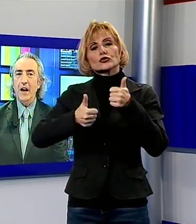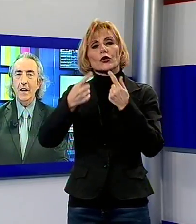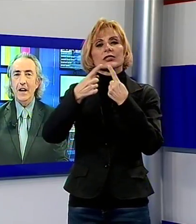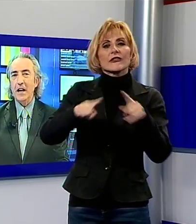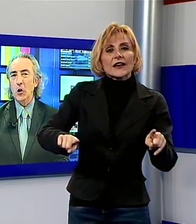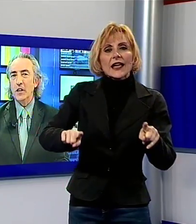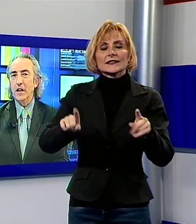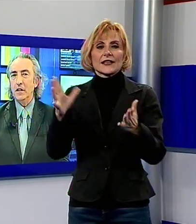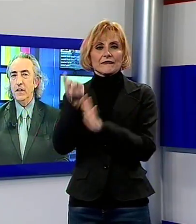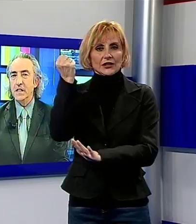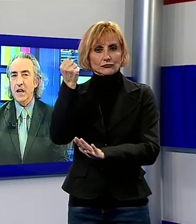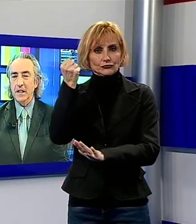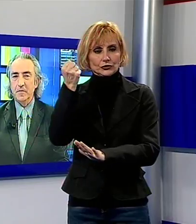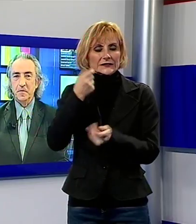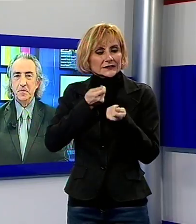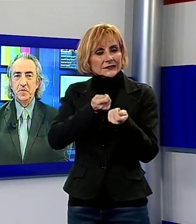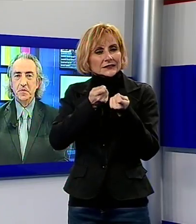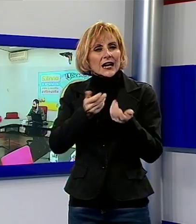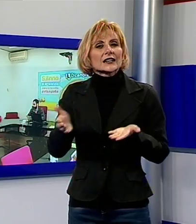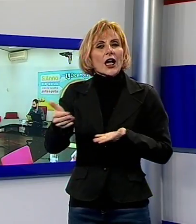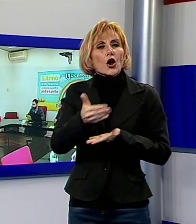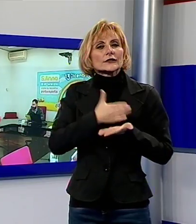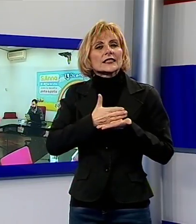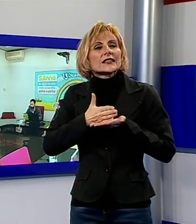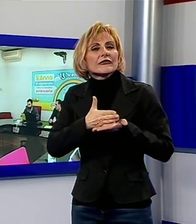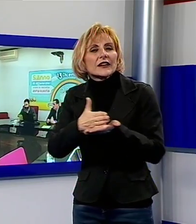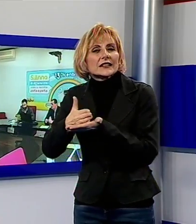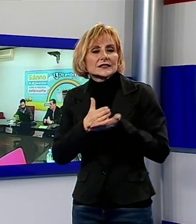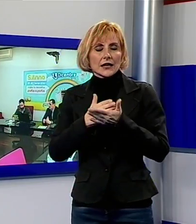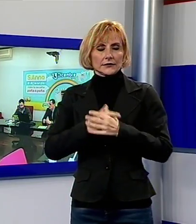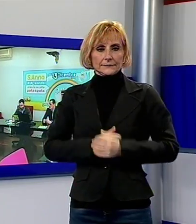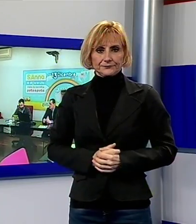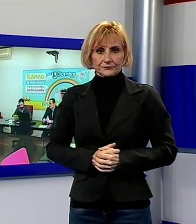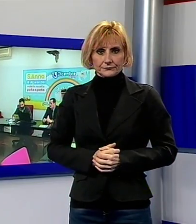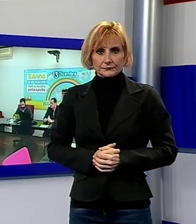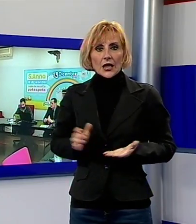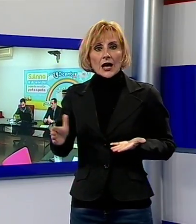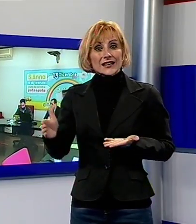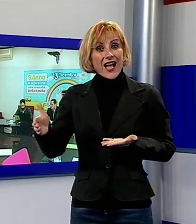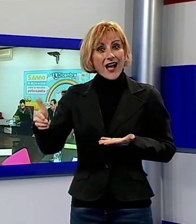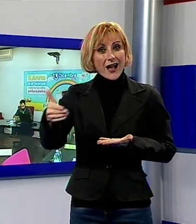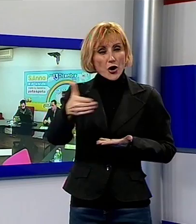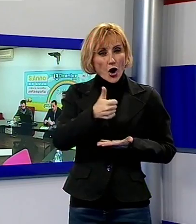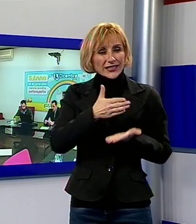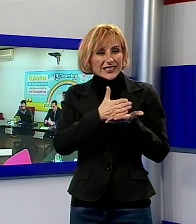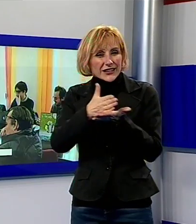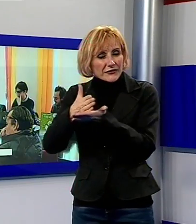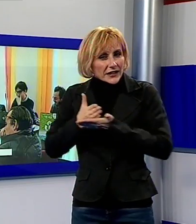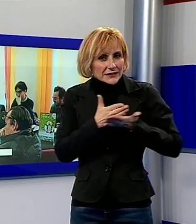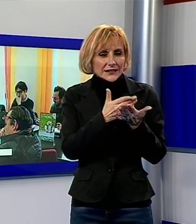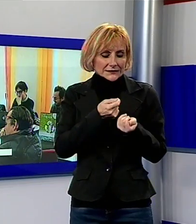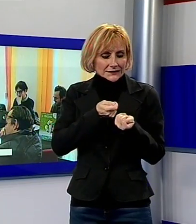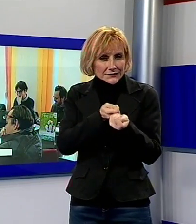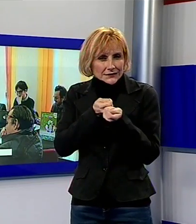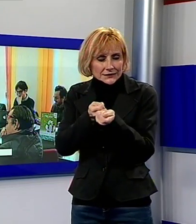incentivare la raccolta differenziata. Incentivare la corretta raccolta differenziata anche tramite un concorso